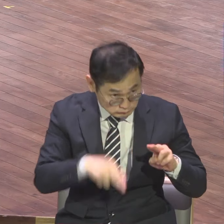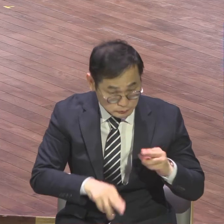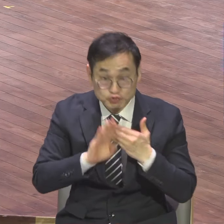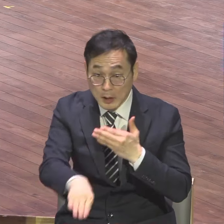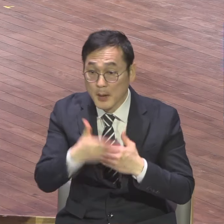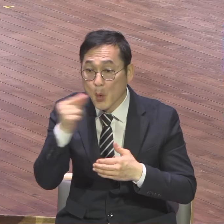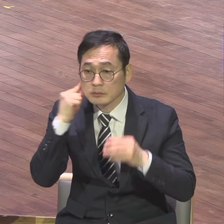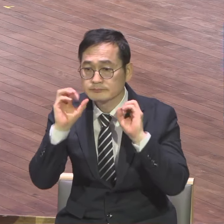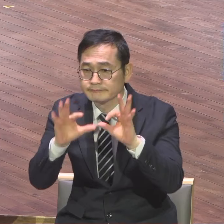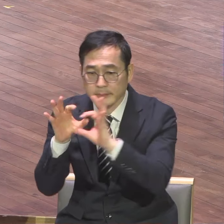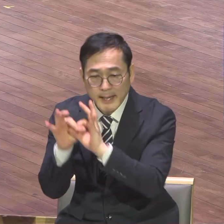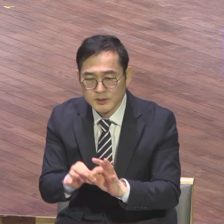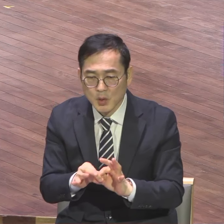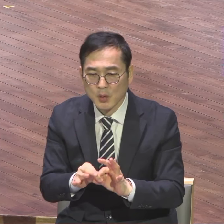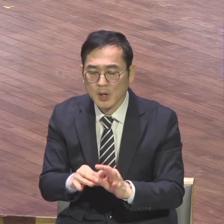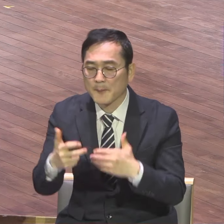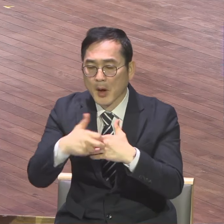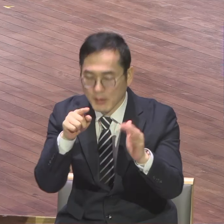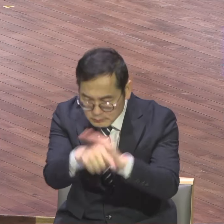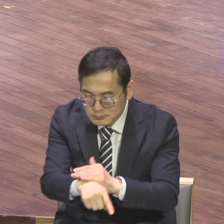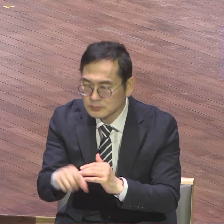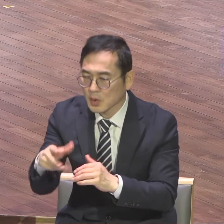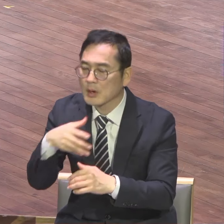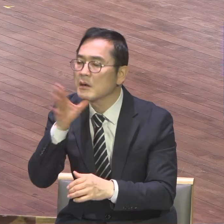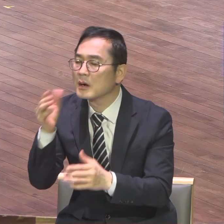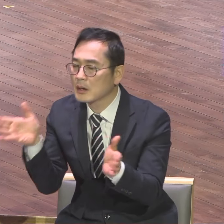전해야지 왜 앉아 놀고 있냐고 같이 몰려 앉아가지고